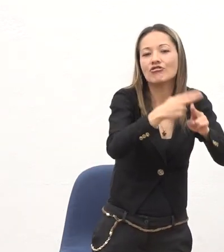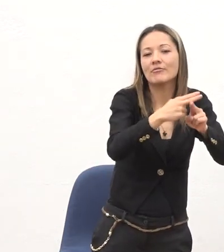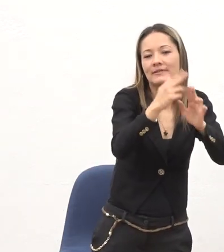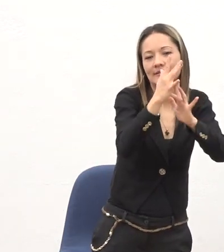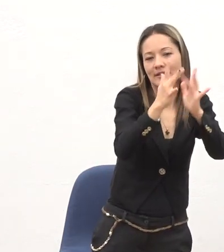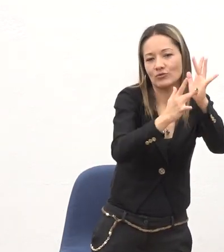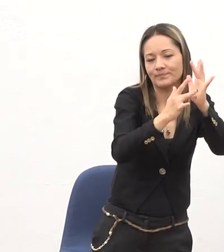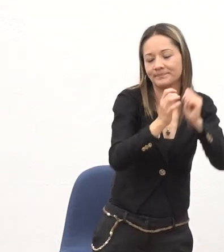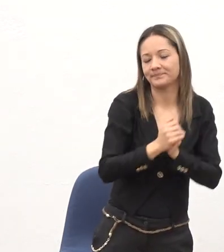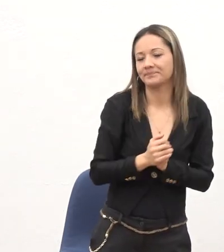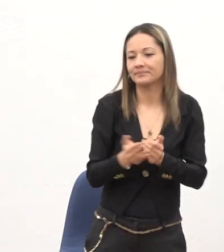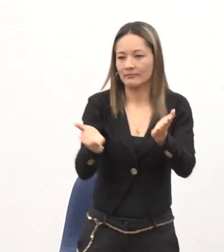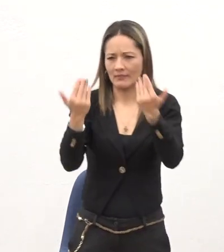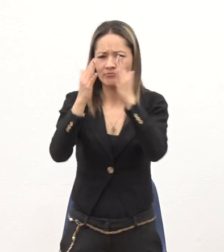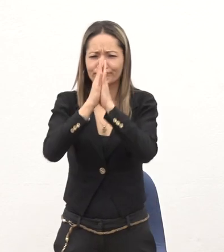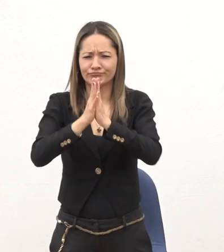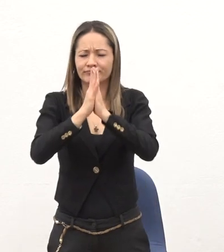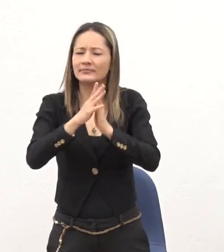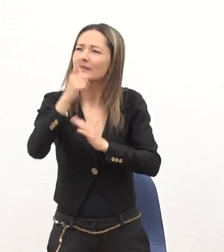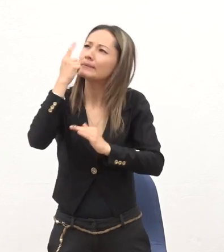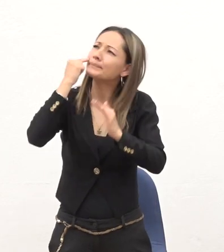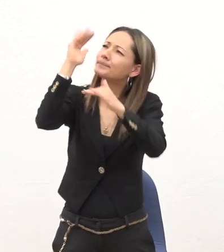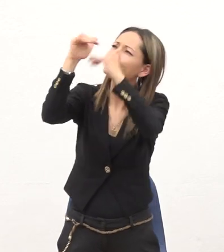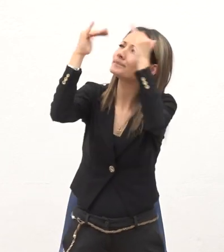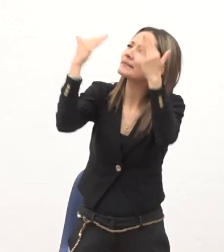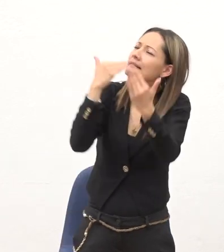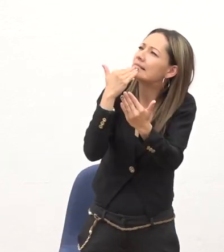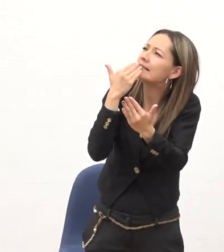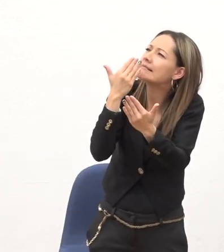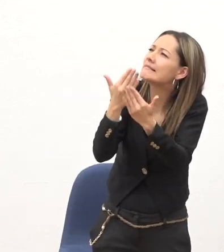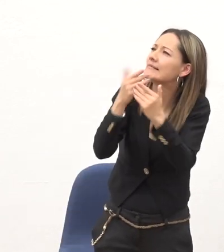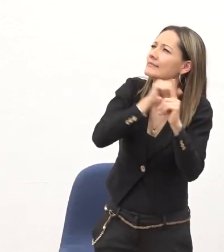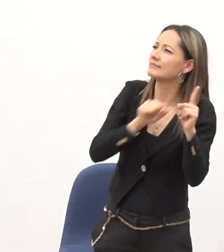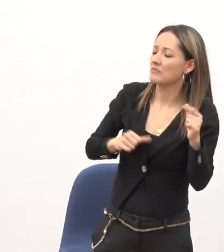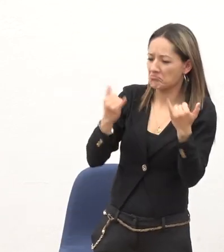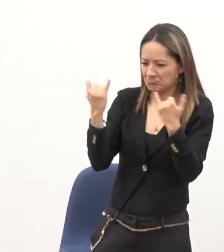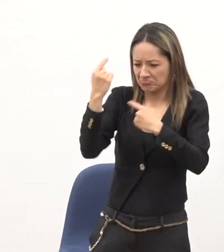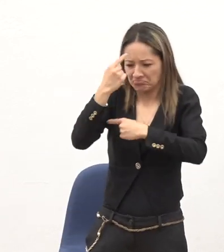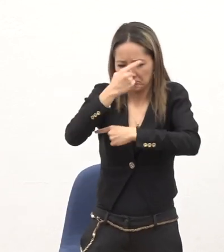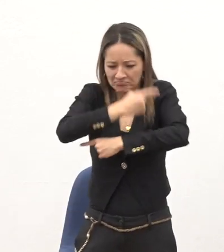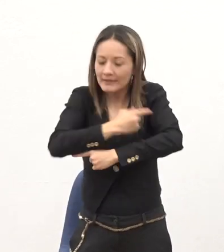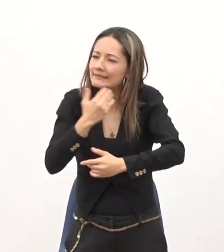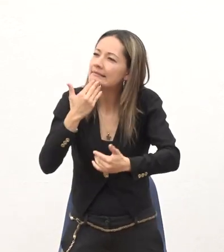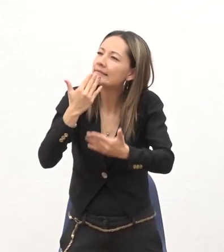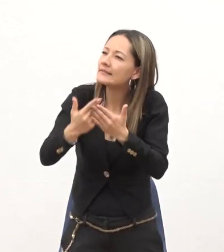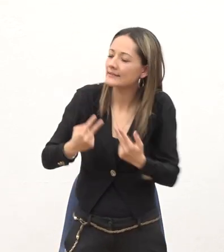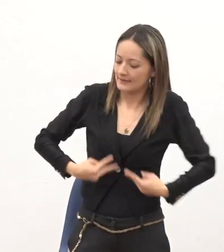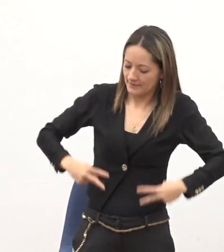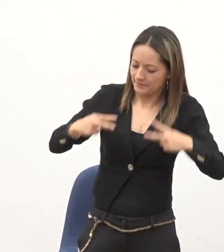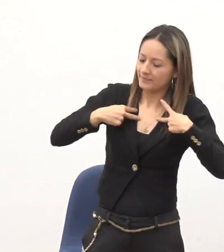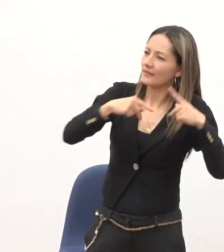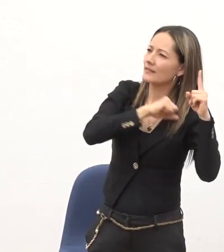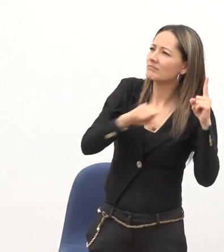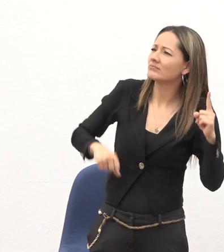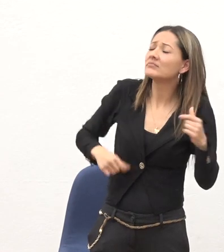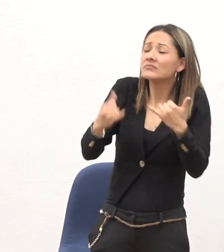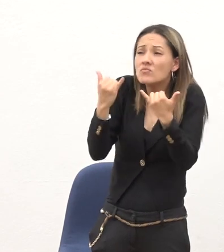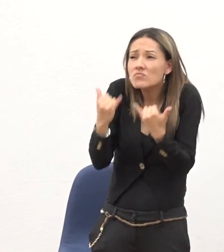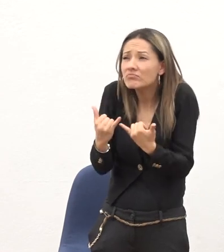Padre Celestial, te damos gracias Padre Señor por este día Gracias por la vida Señor Y yo te doy gracias Padre por la